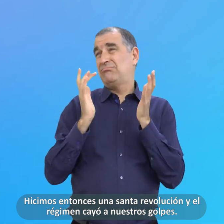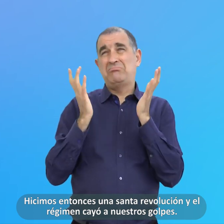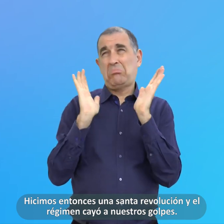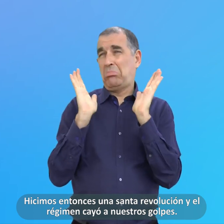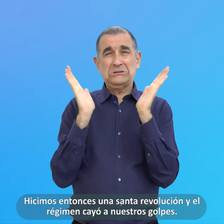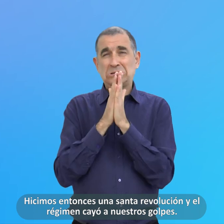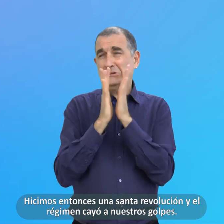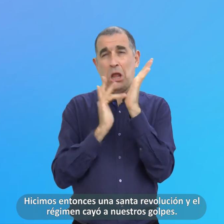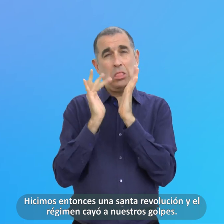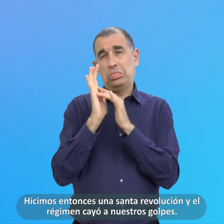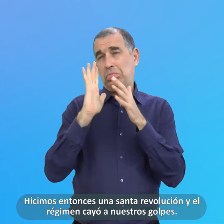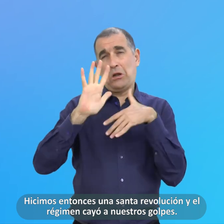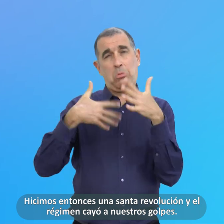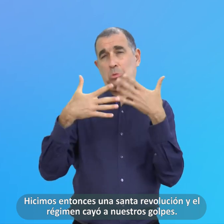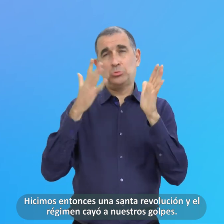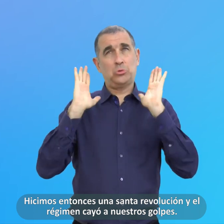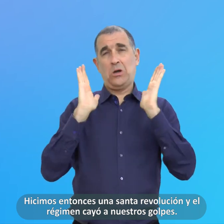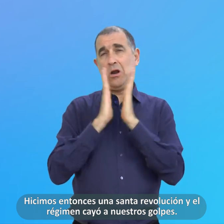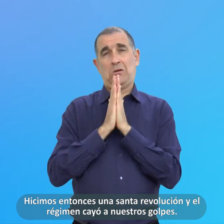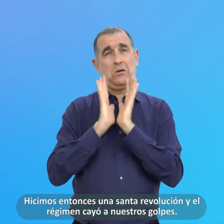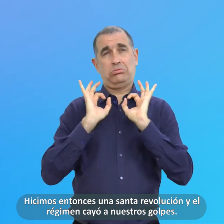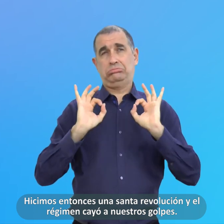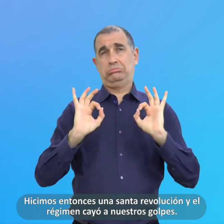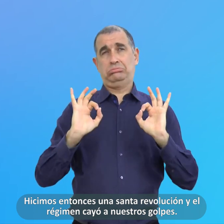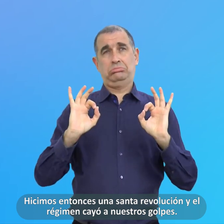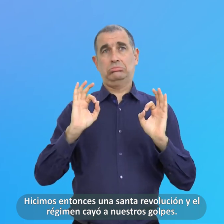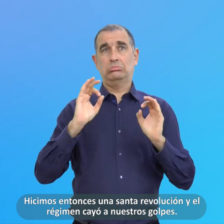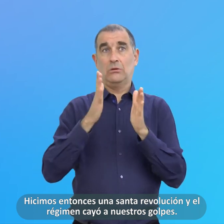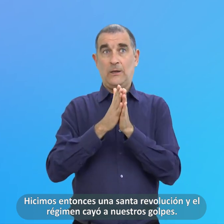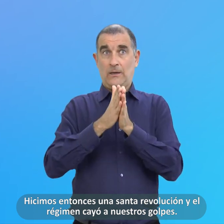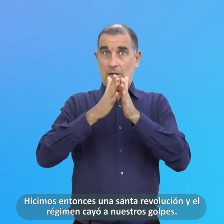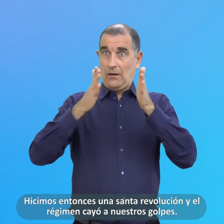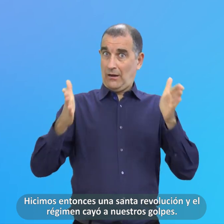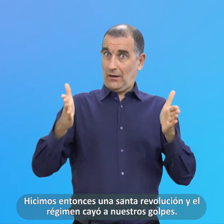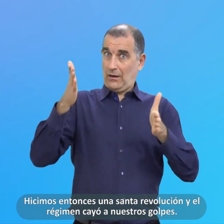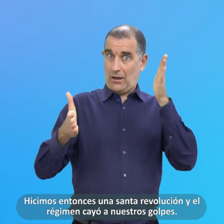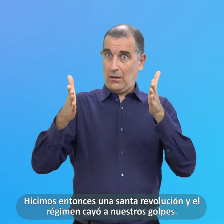Y El Régimen Cayó A Nuestros Golpes